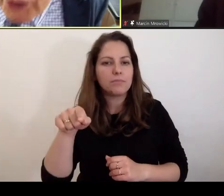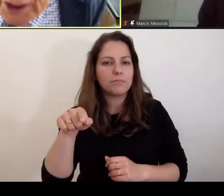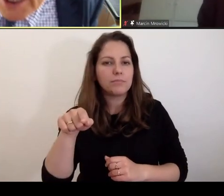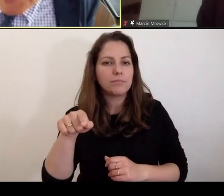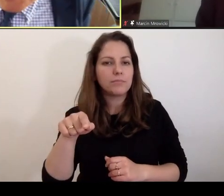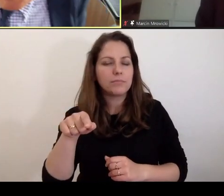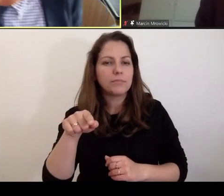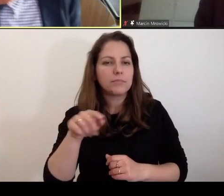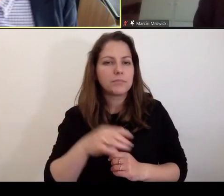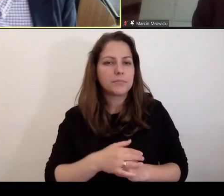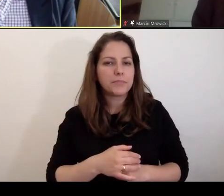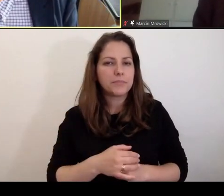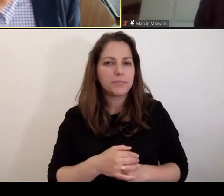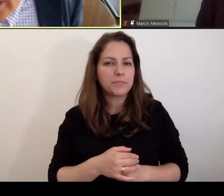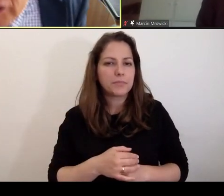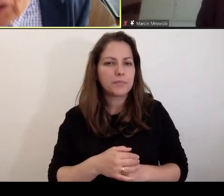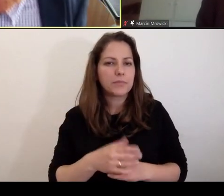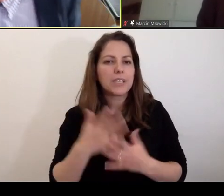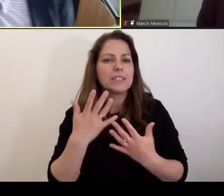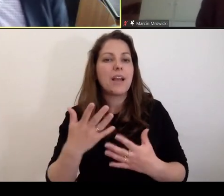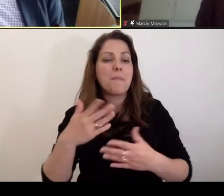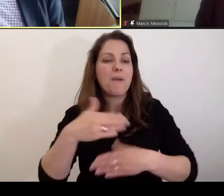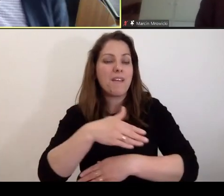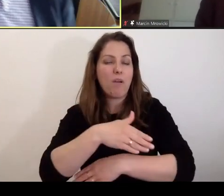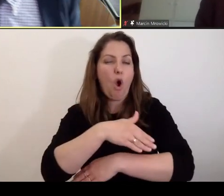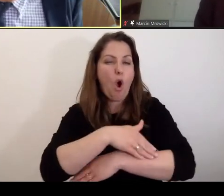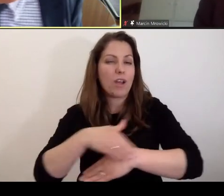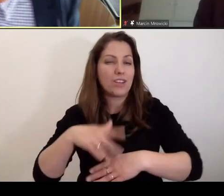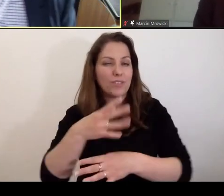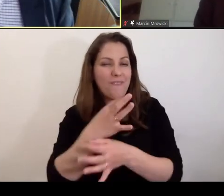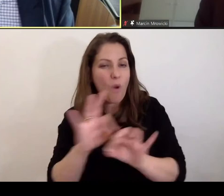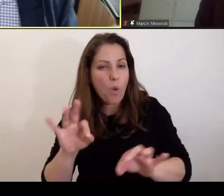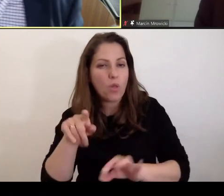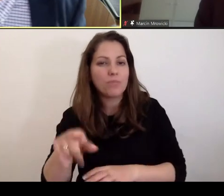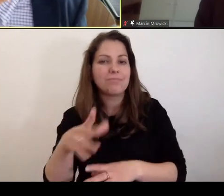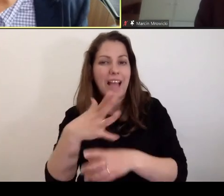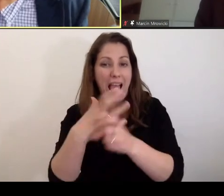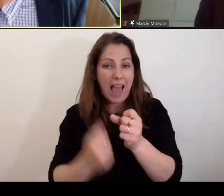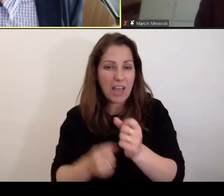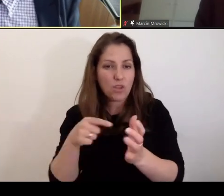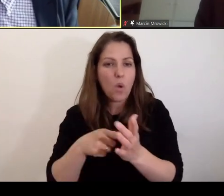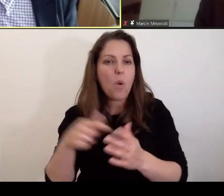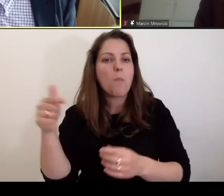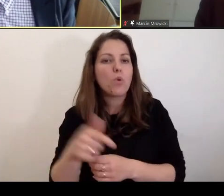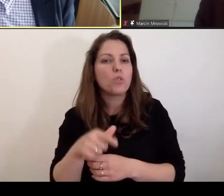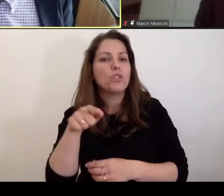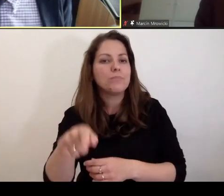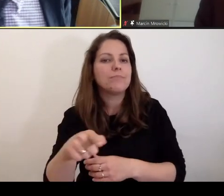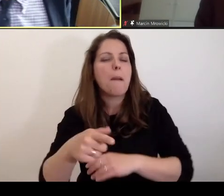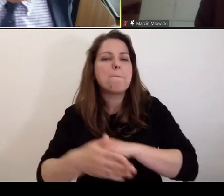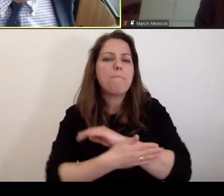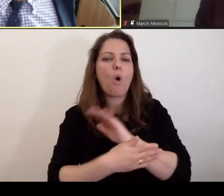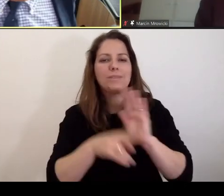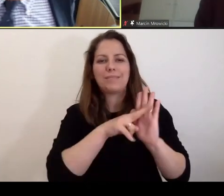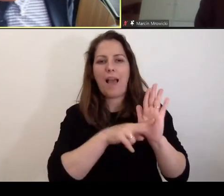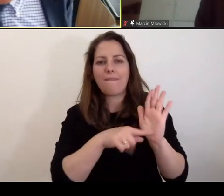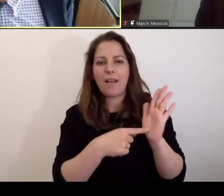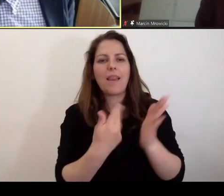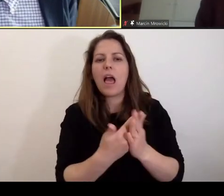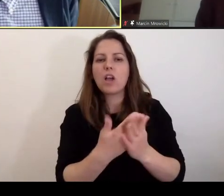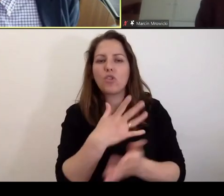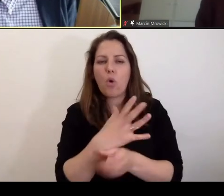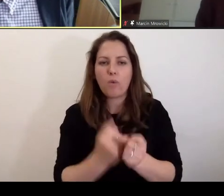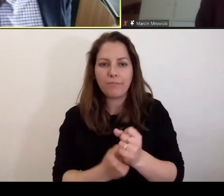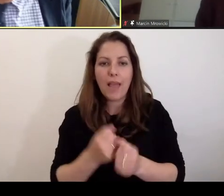lokomocyjnej. Jeżeli chcemy tą wolność ograniczyć poprzez stosowania w tym przypadku aresztu, to muszą istnieć określone podstawy. Czyli wolność przede